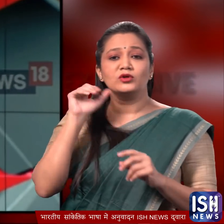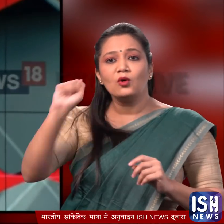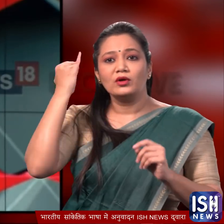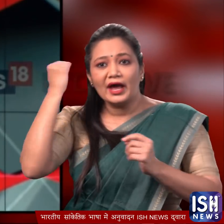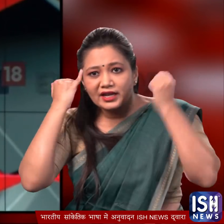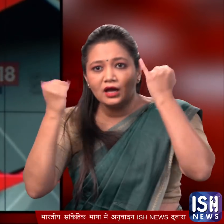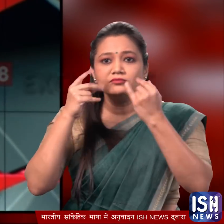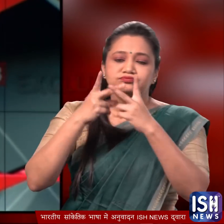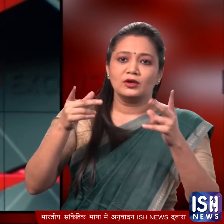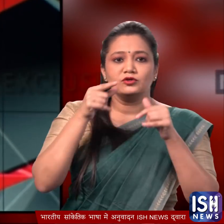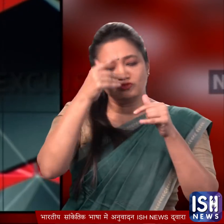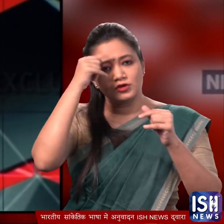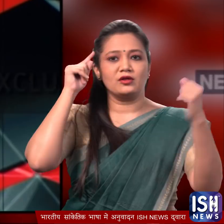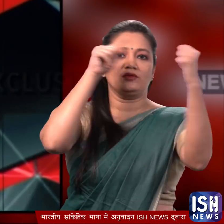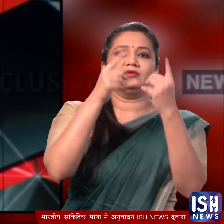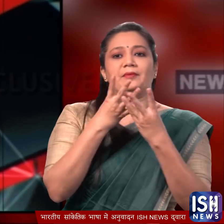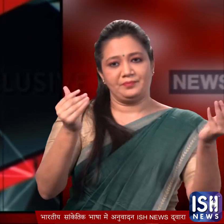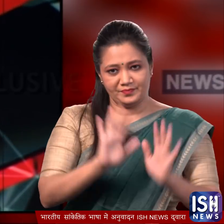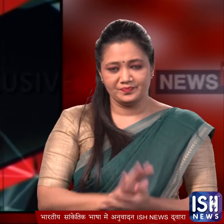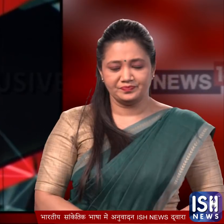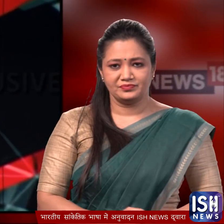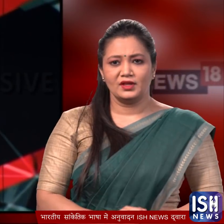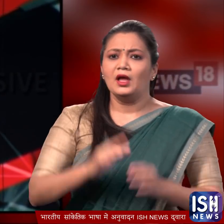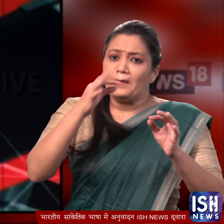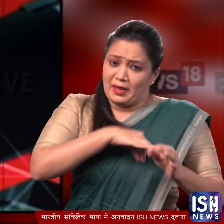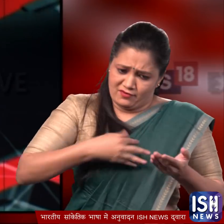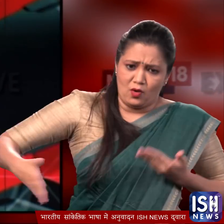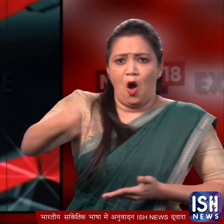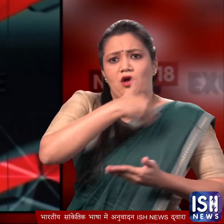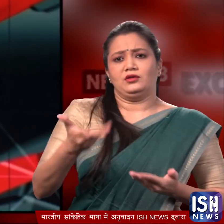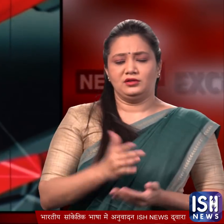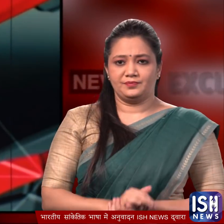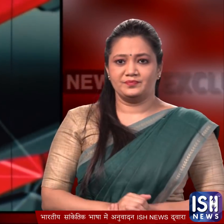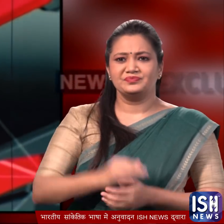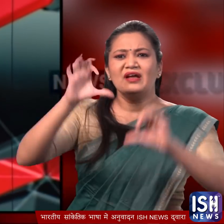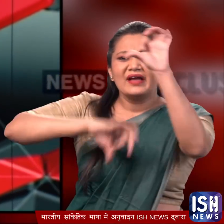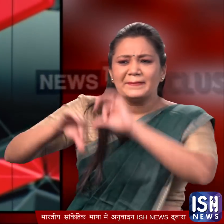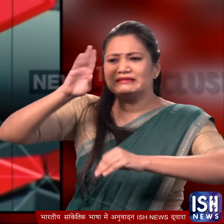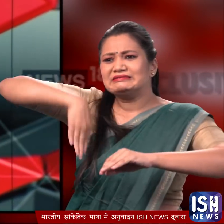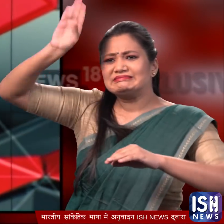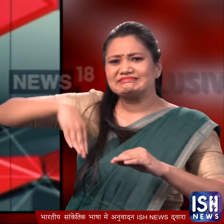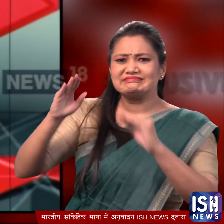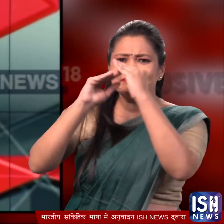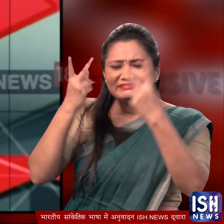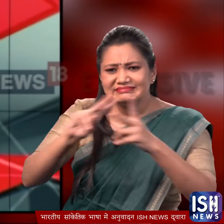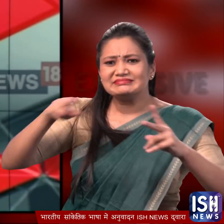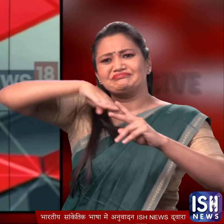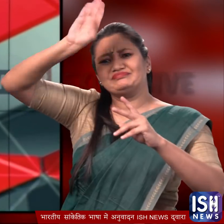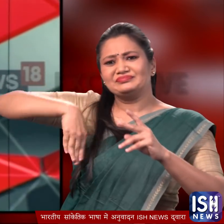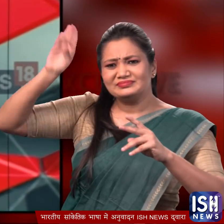मंतरी मोदी के संकल्प को पूरा करने के लिए बता गया है लेकिन इसका फायदा हम सब को होगा अभी जो केमिकल वाले पेंट से हम घरों की रंगाई पुताई